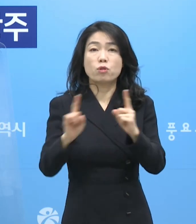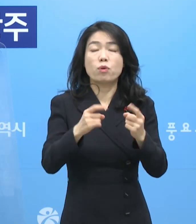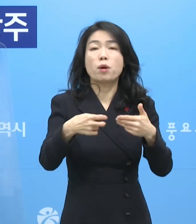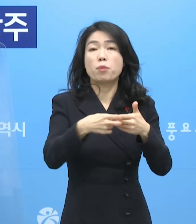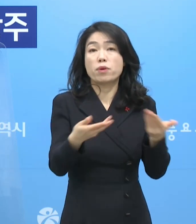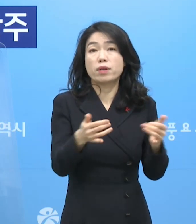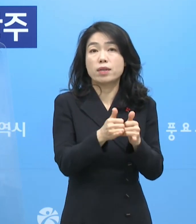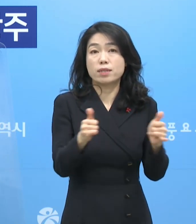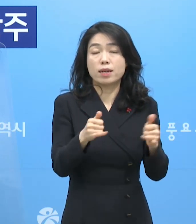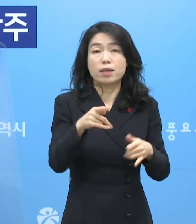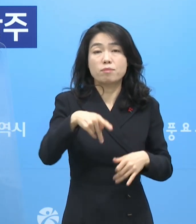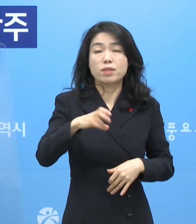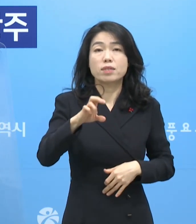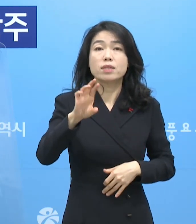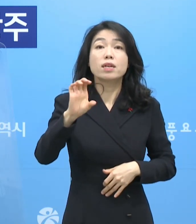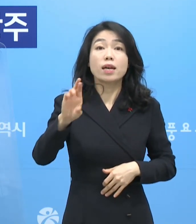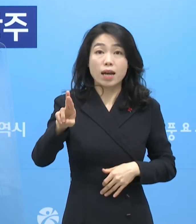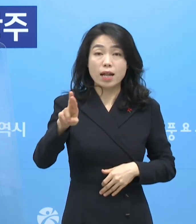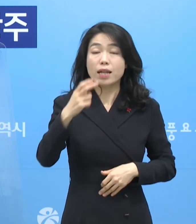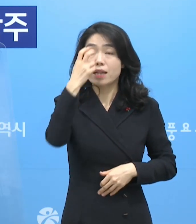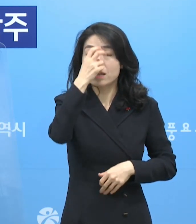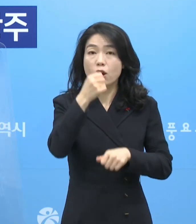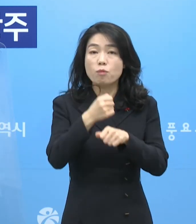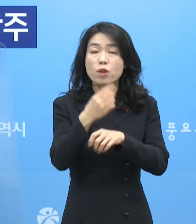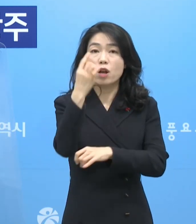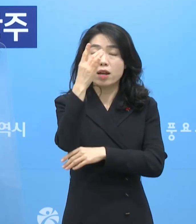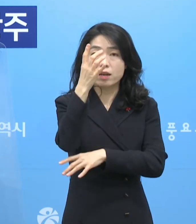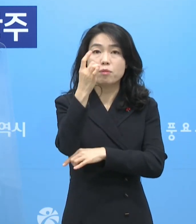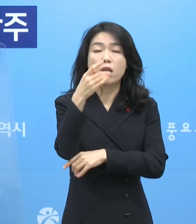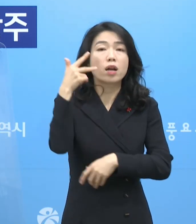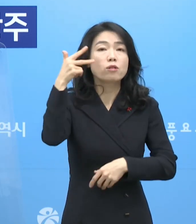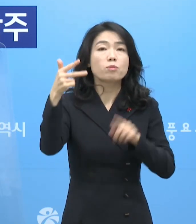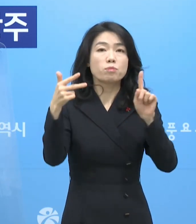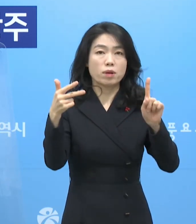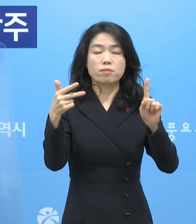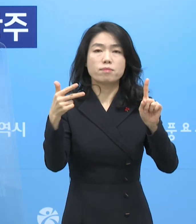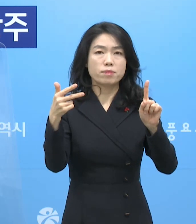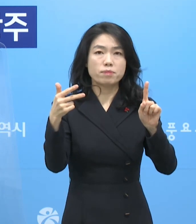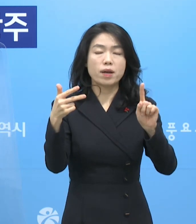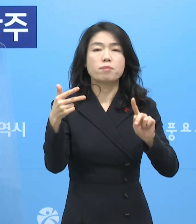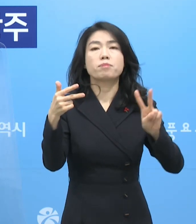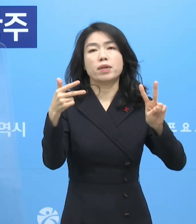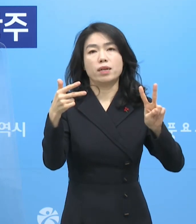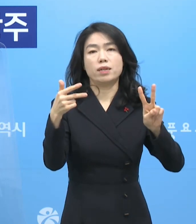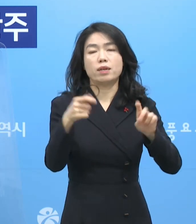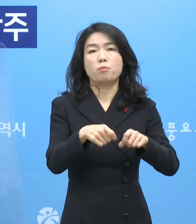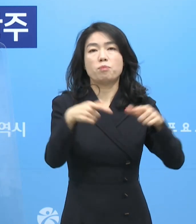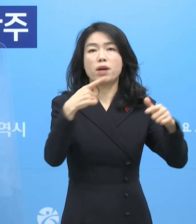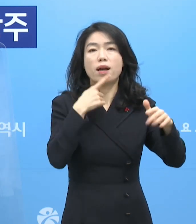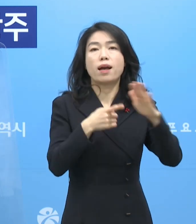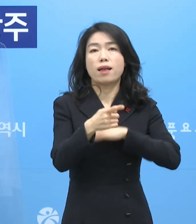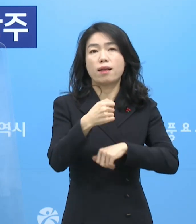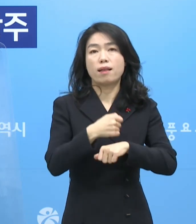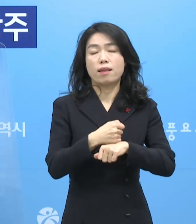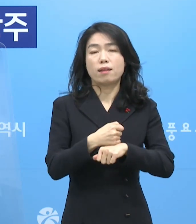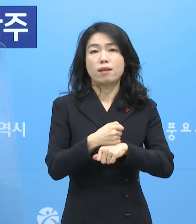종사자들은 PCR 검사를 기본 주 1회에서 주 2회로 확대해 시행합니다.